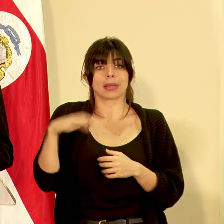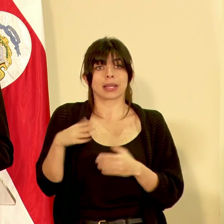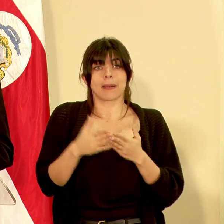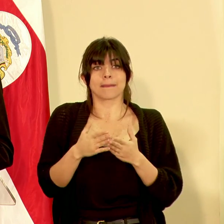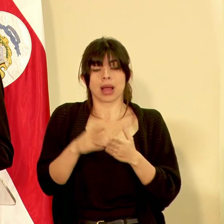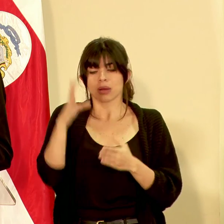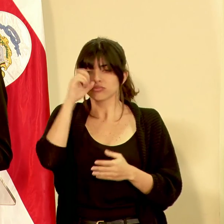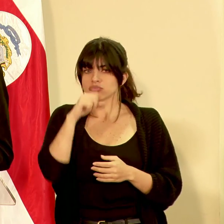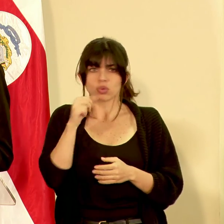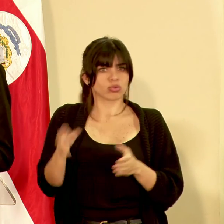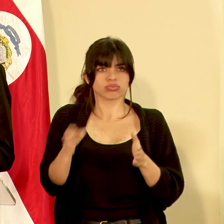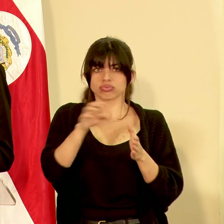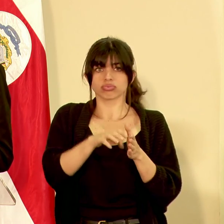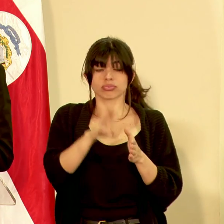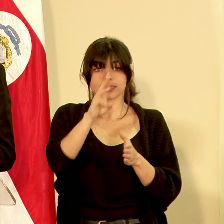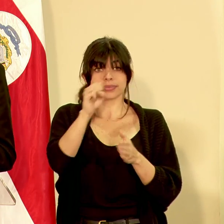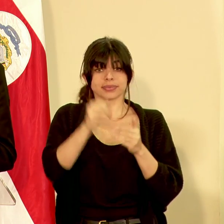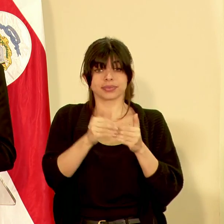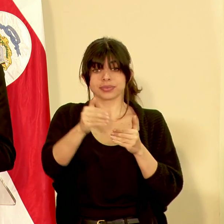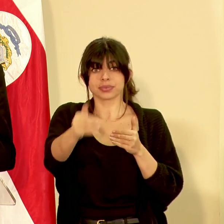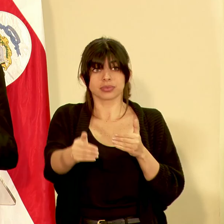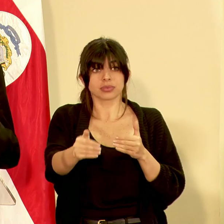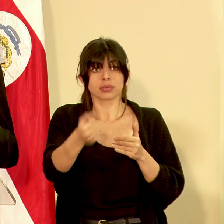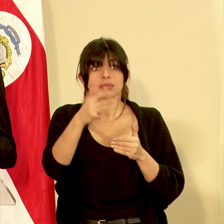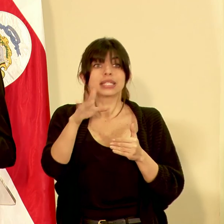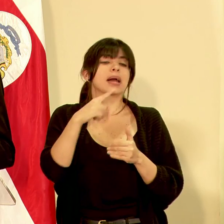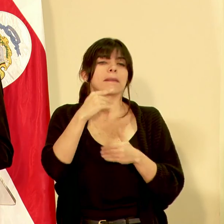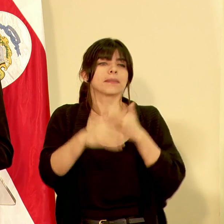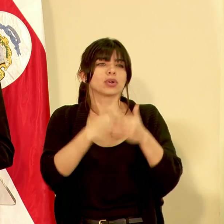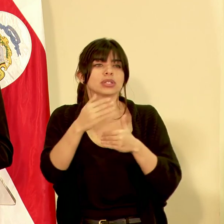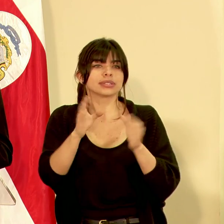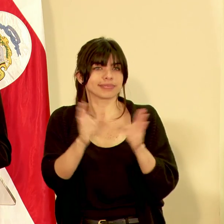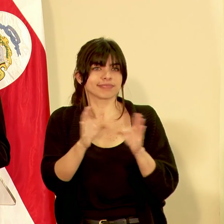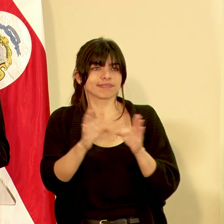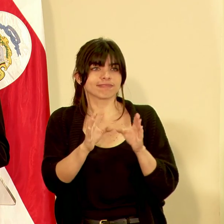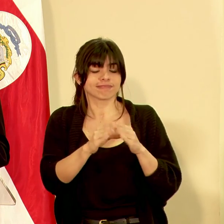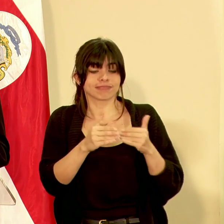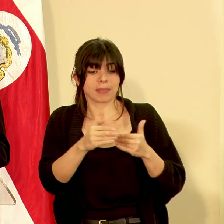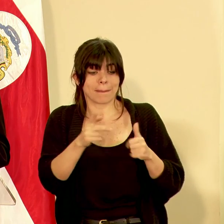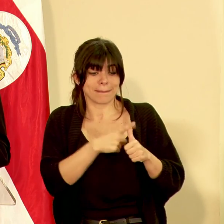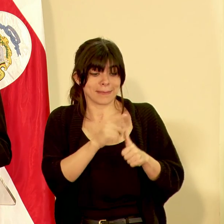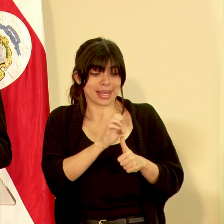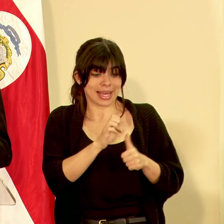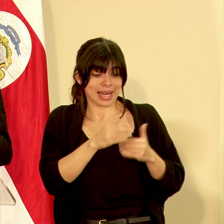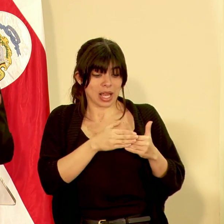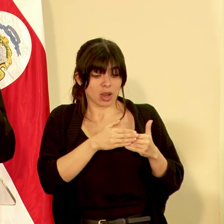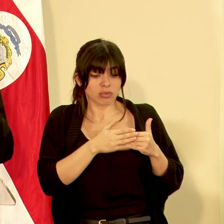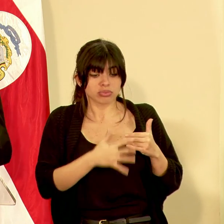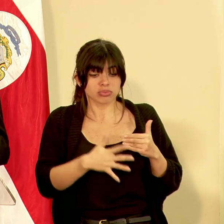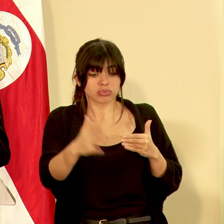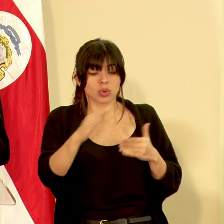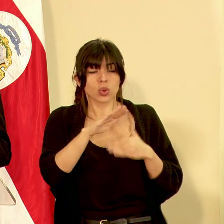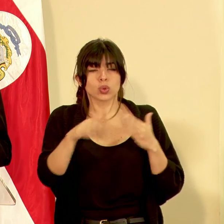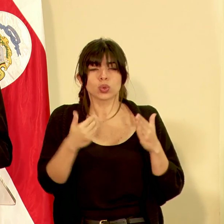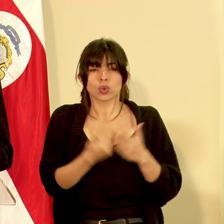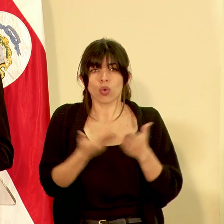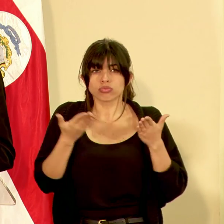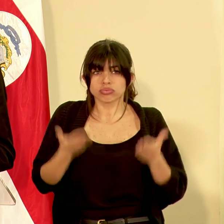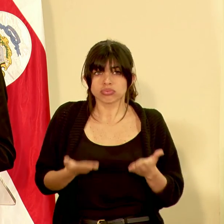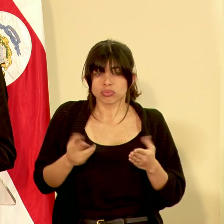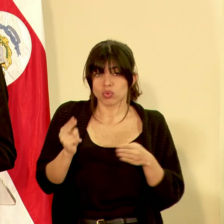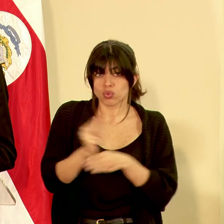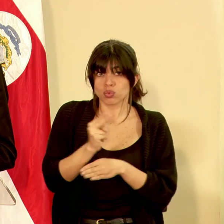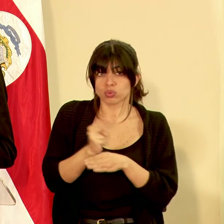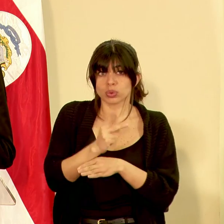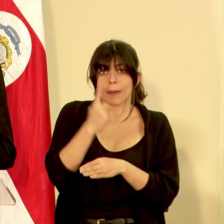montarlo seis meses después con todo el proceso cuando les estaba viendo la parte de certificación a partir del primero de enero todas las básculas utilizadas